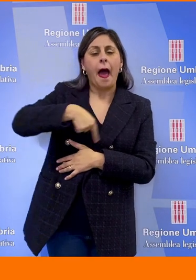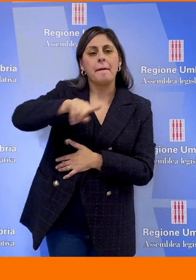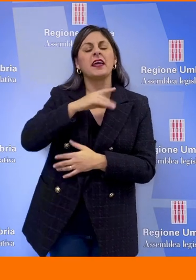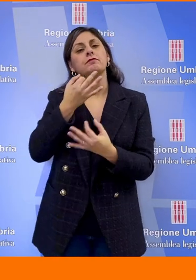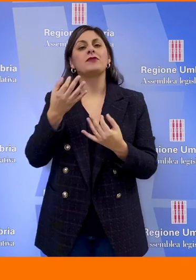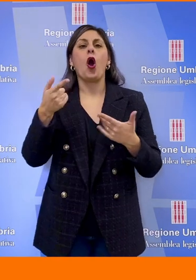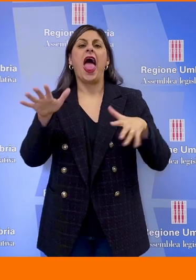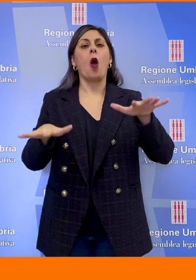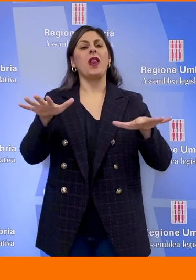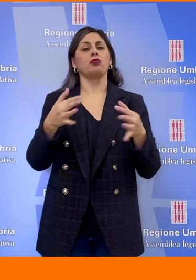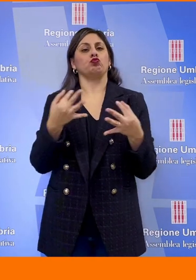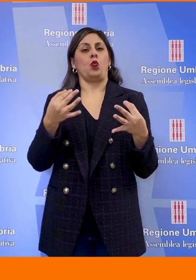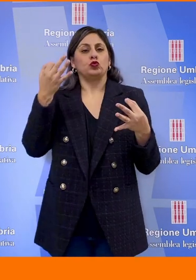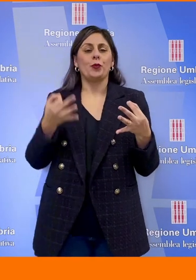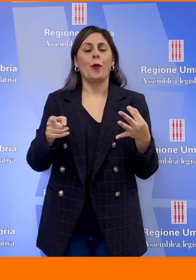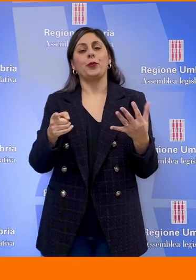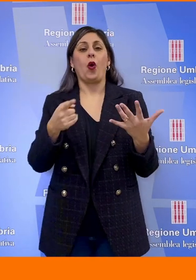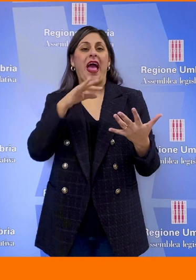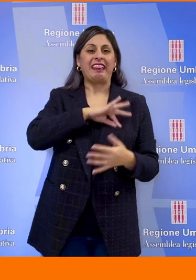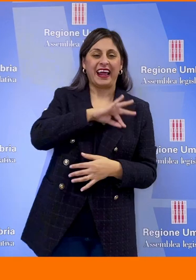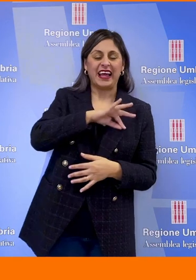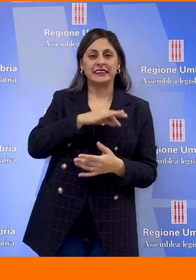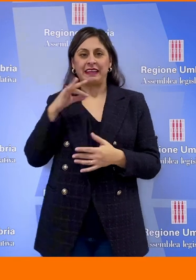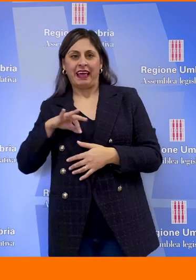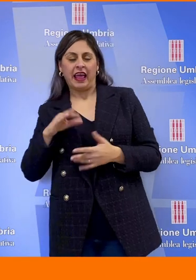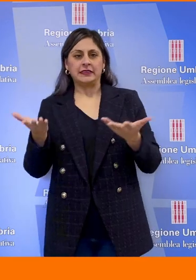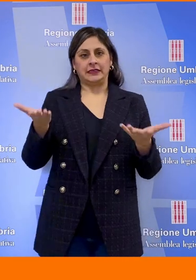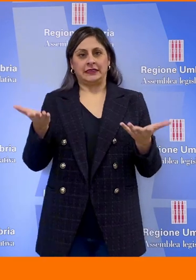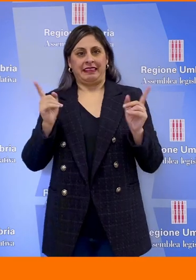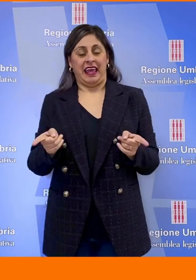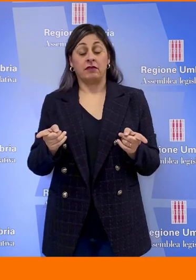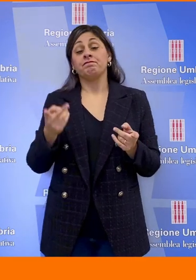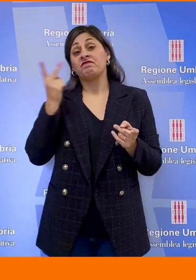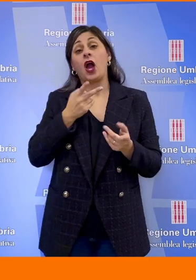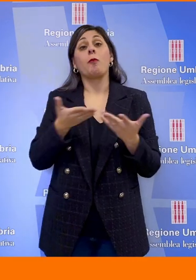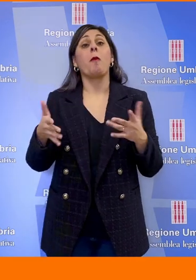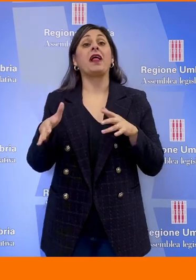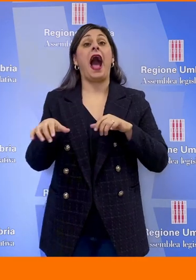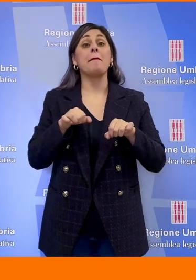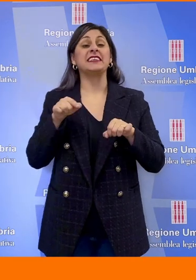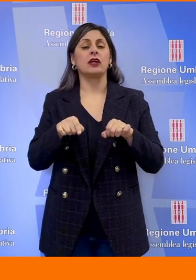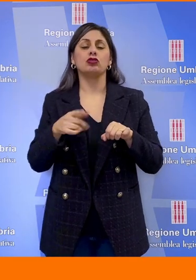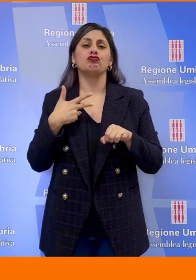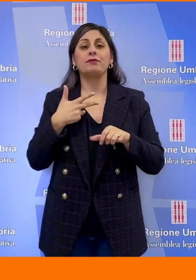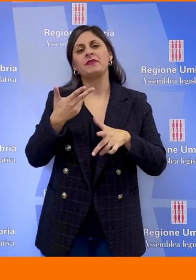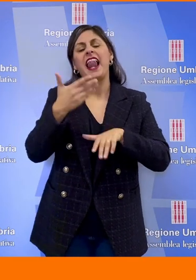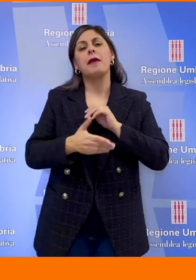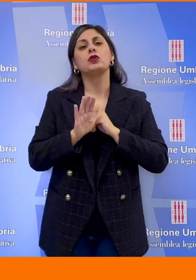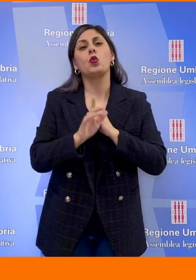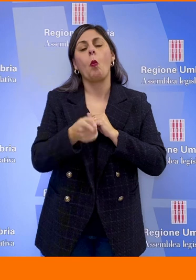ragionevole bilanciamento tra i diversi interessi in gioco di fatto le pubbliche amministrazioni sono limitate alla sola comunicazione